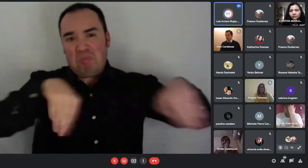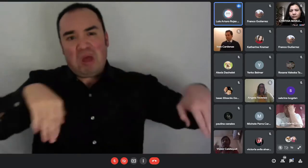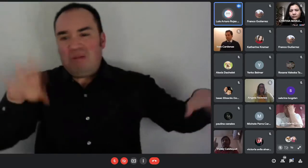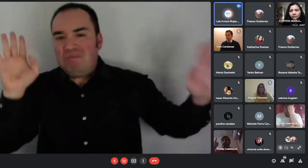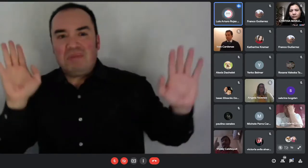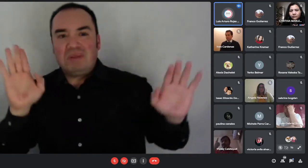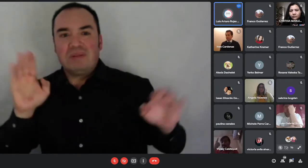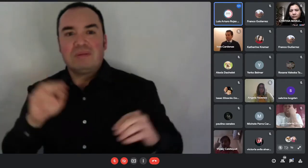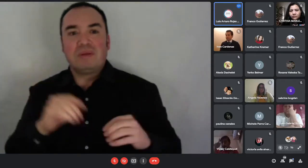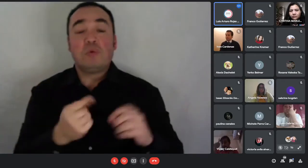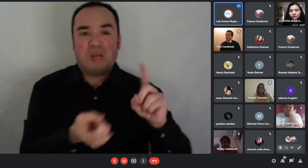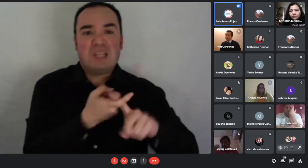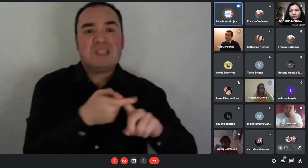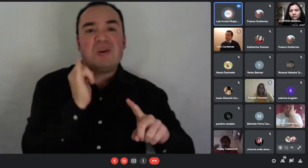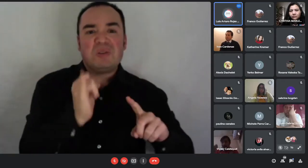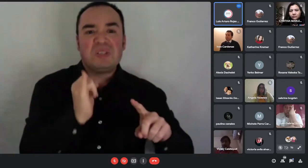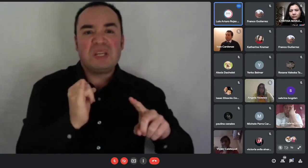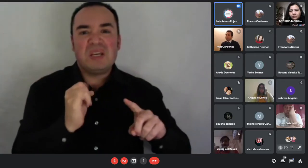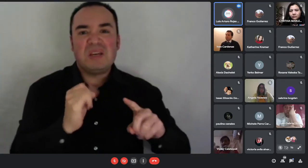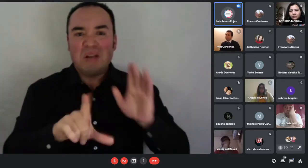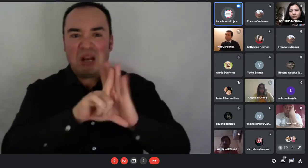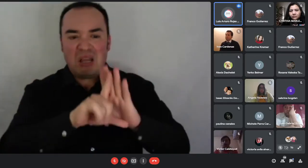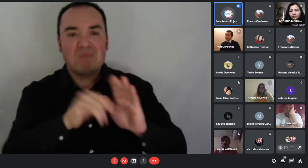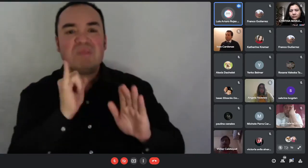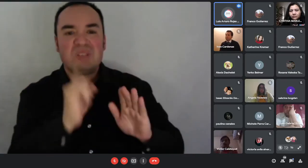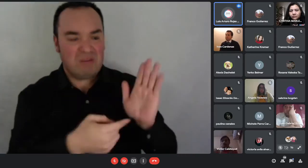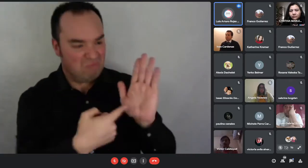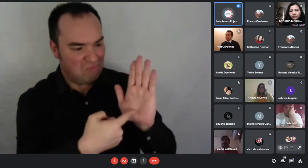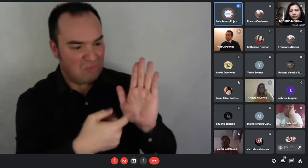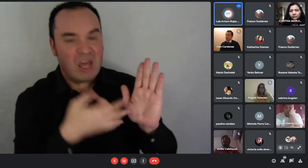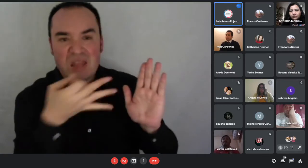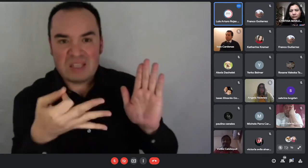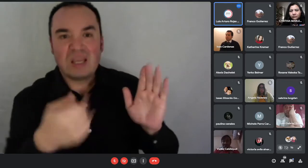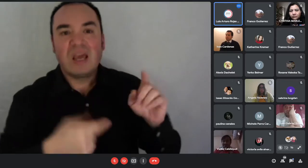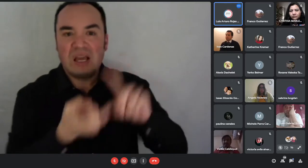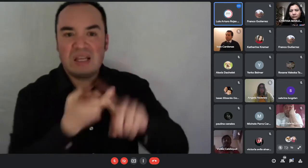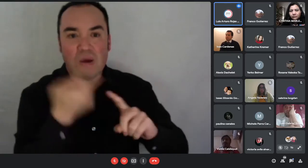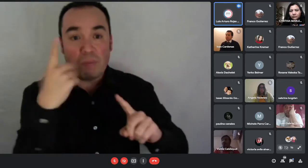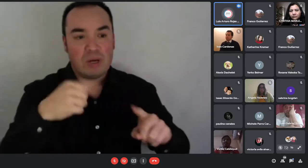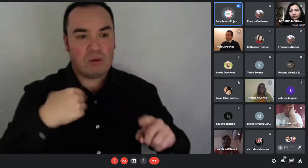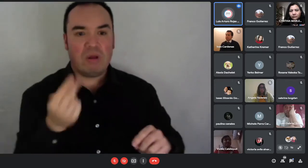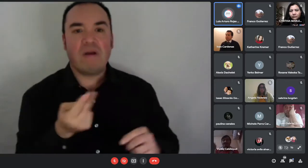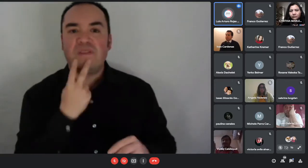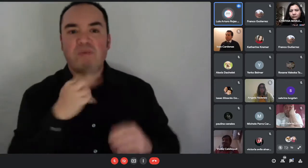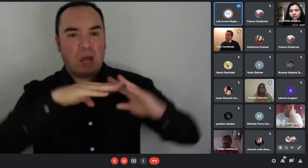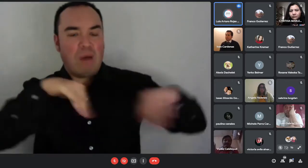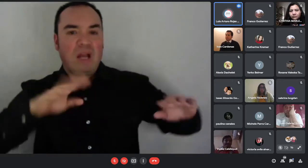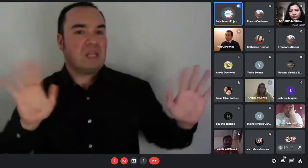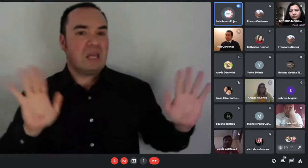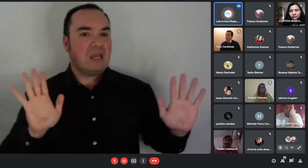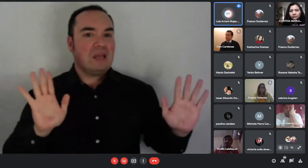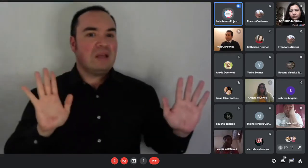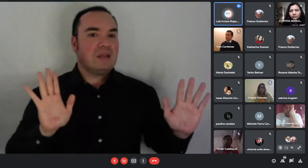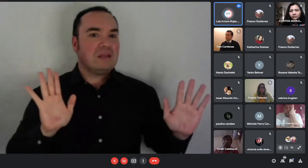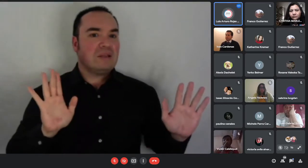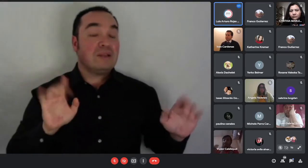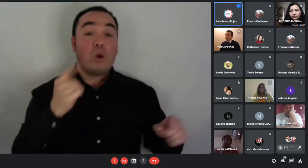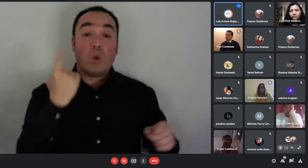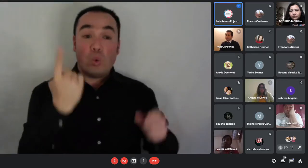en ese caso si uno uno de los dos postula automáticamente va a marcar al otro